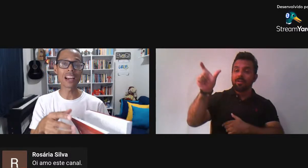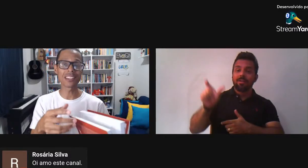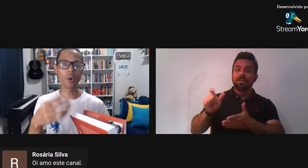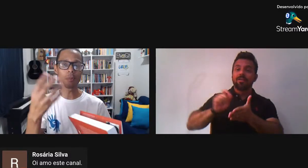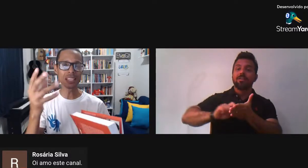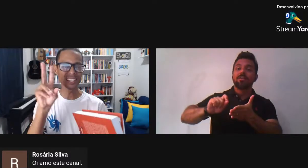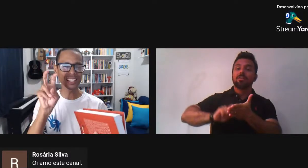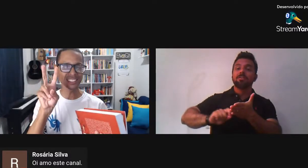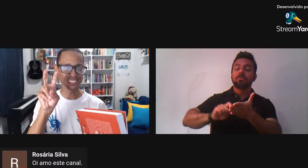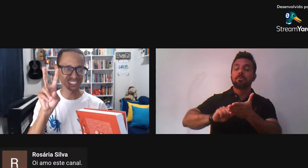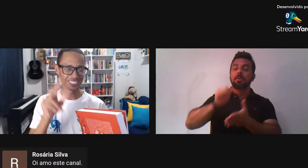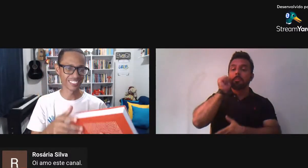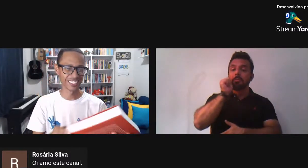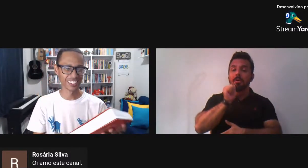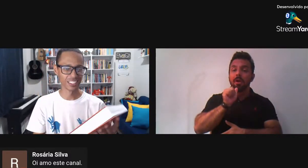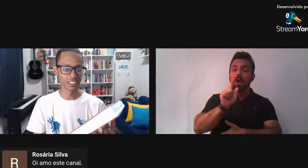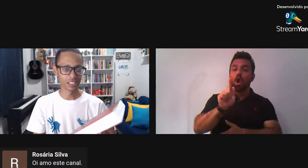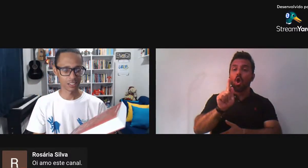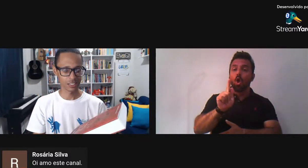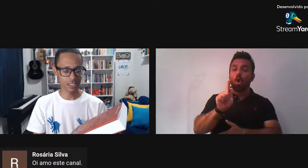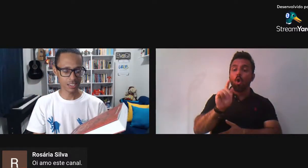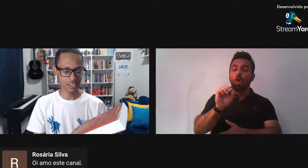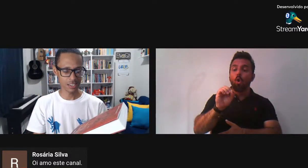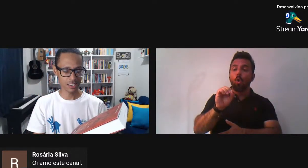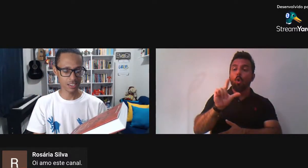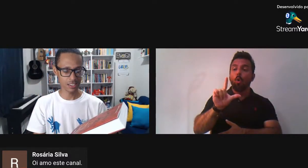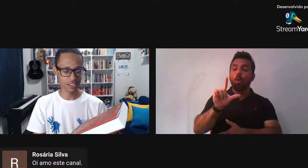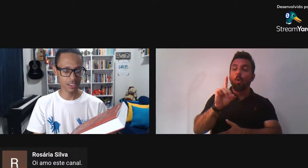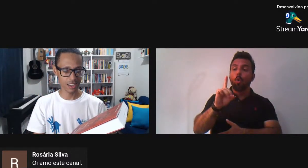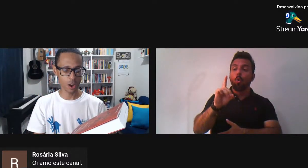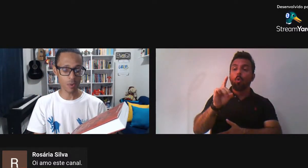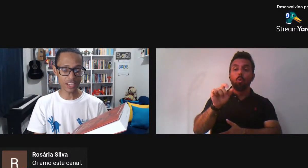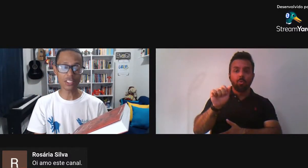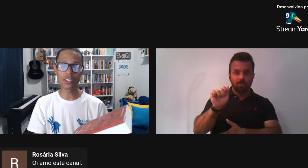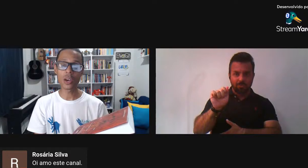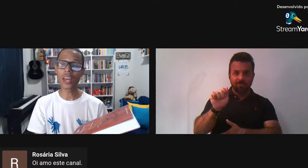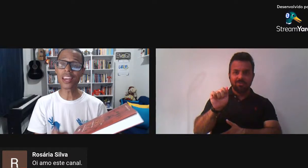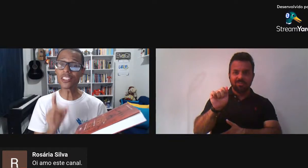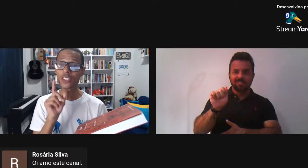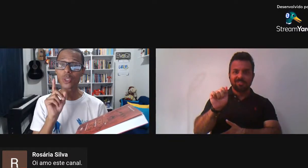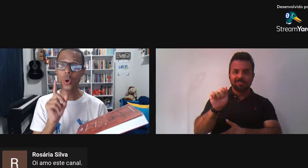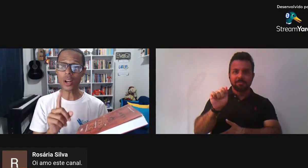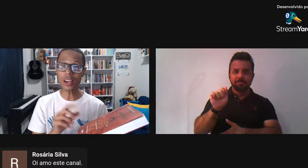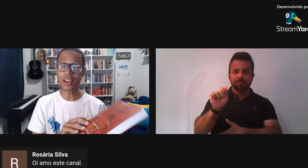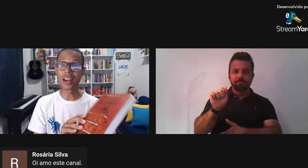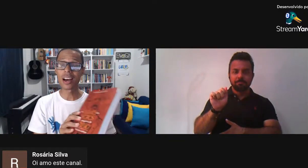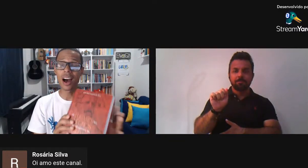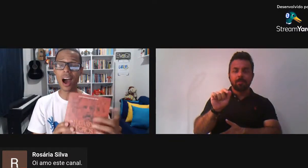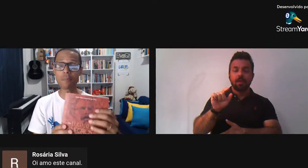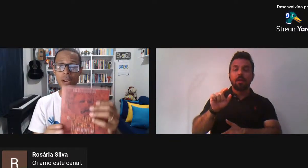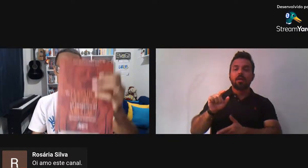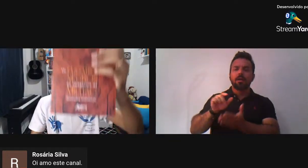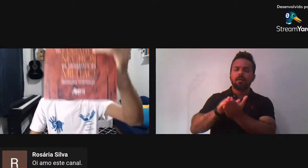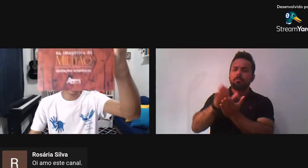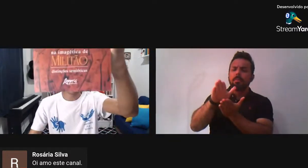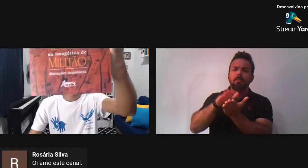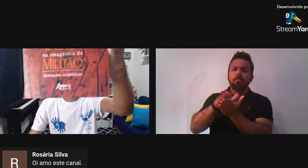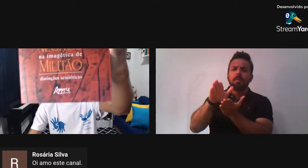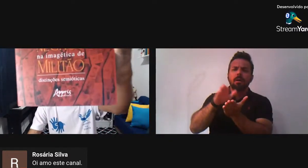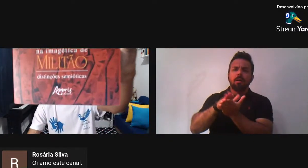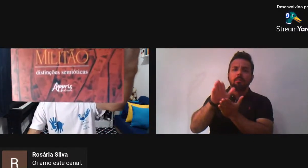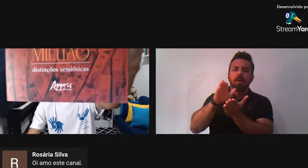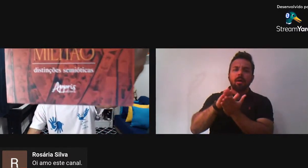saboreia mais A comida, né? E É uma edição Da editora Apris